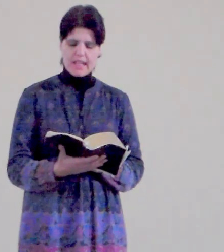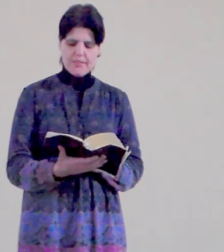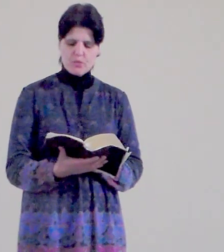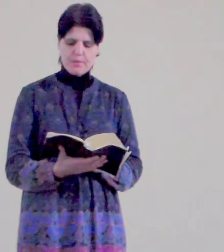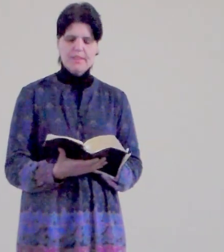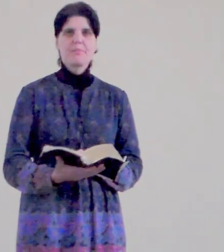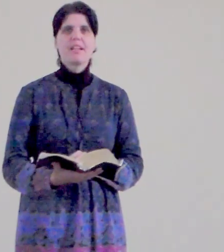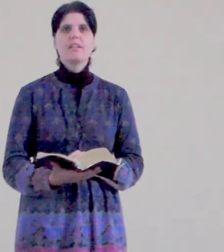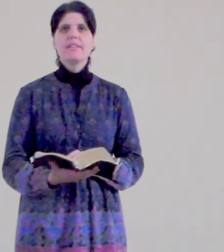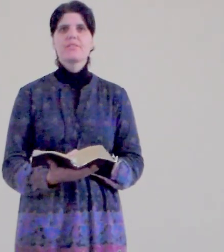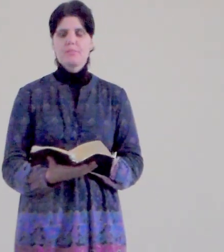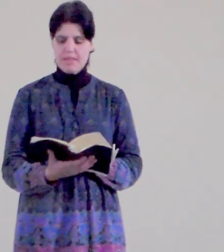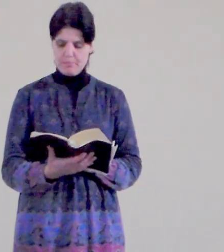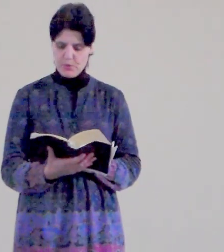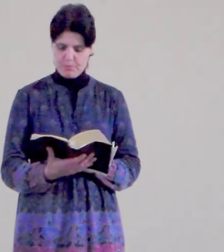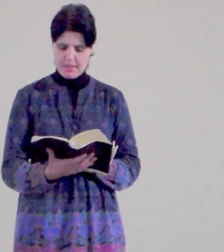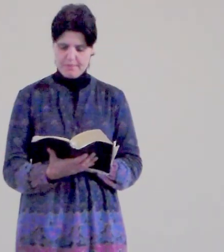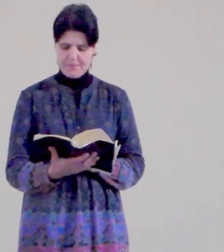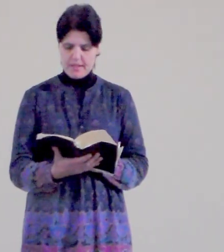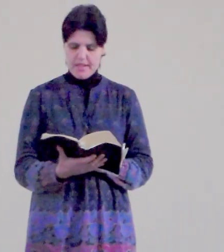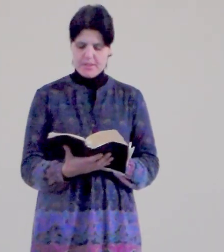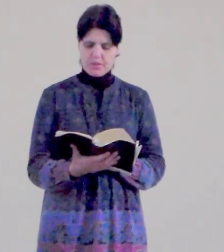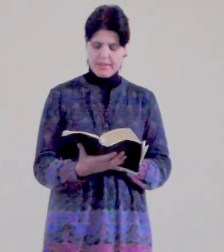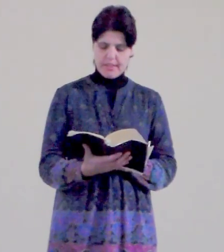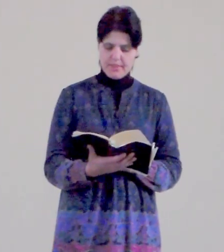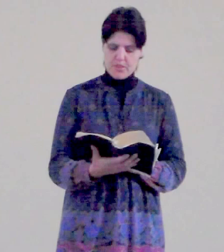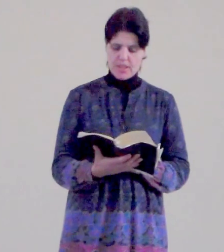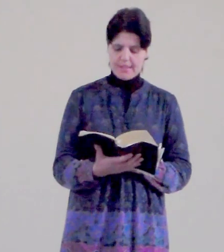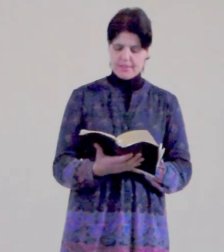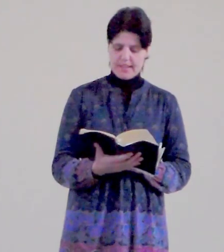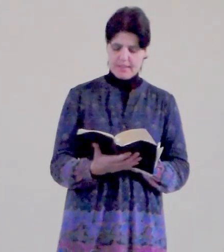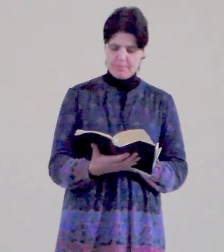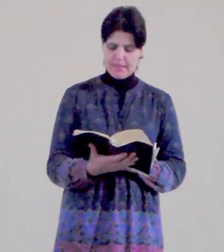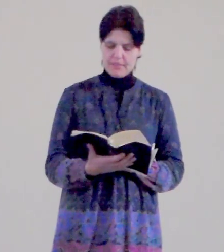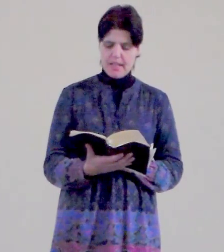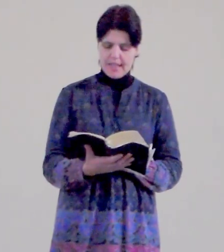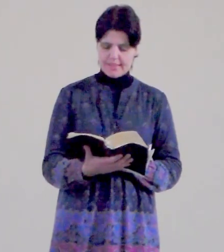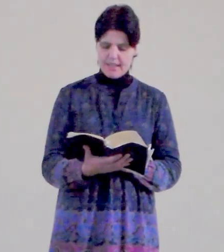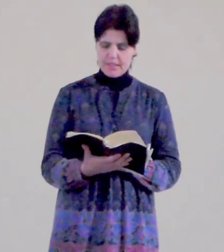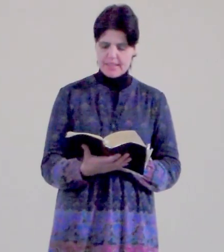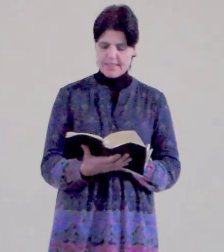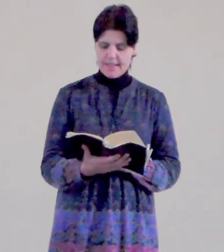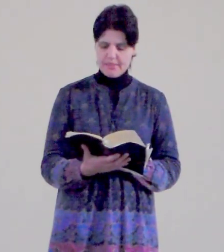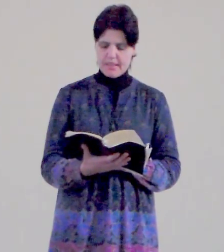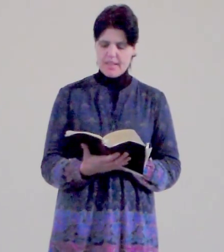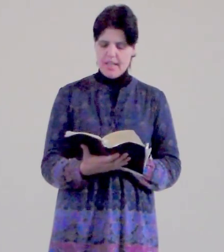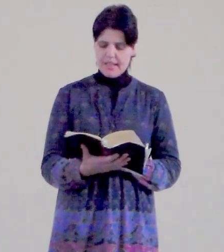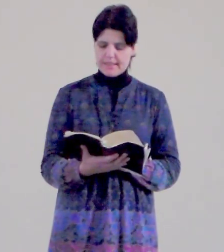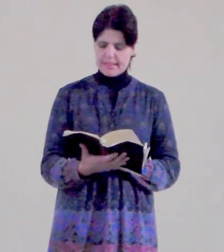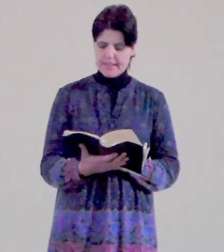ale lásku bych neměl nic mi neprosměvat. Čtvrtý verš. Láska je trpělivá, láska vám nezávidí, láska se